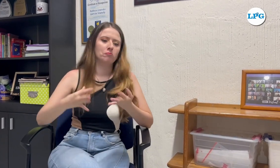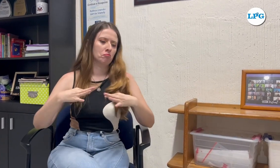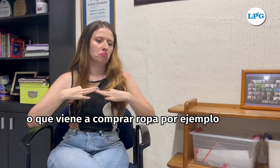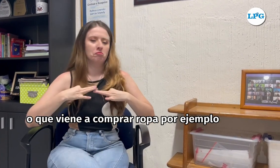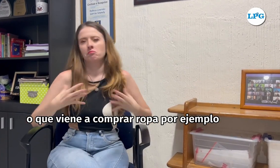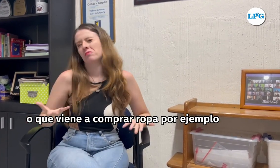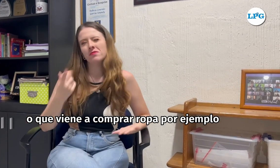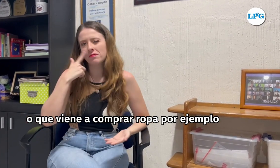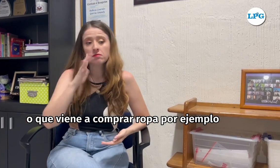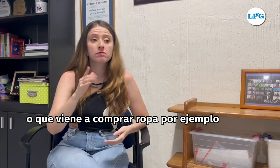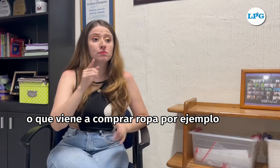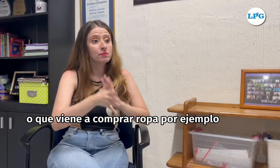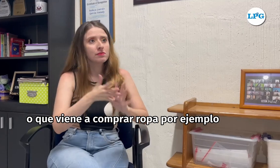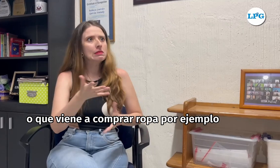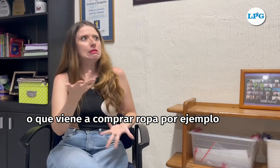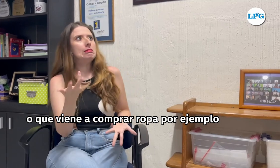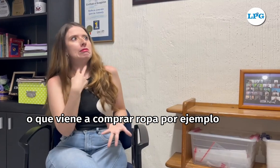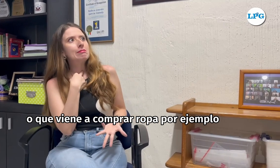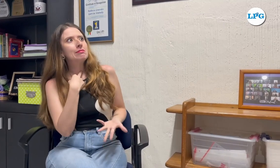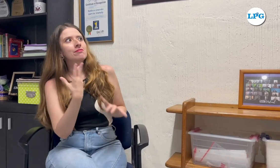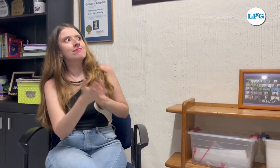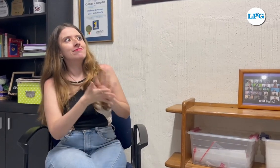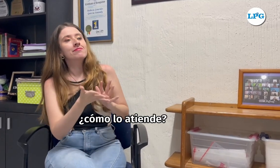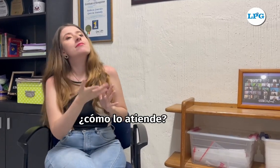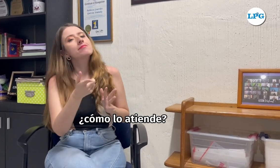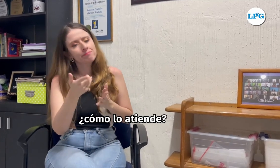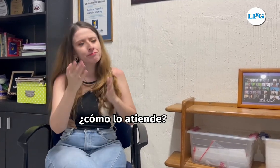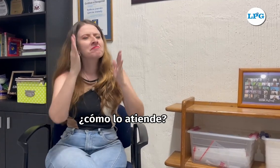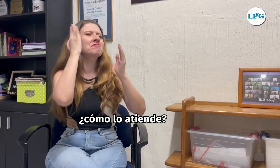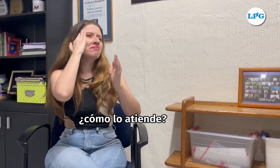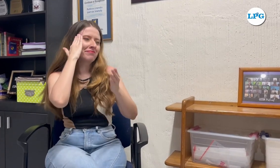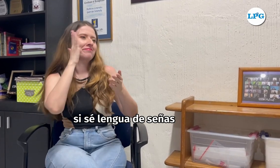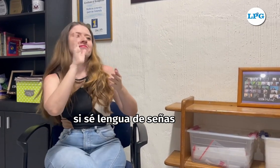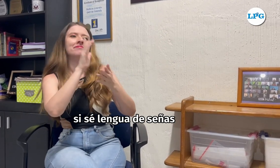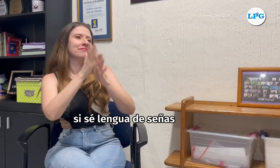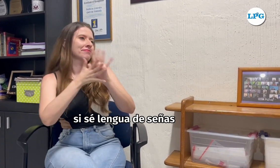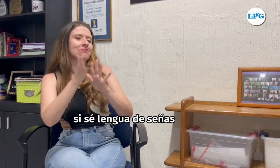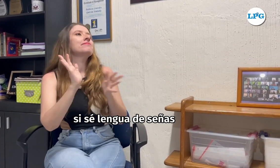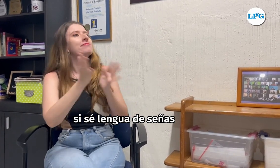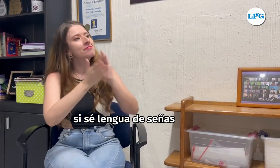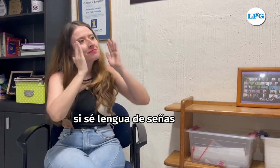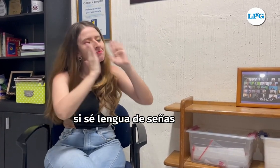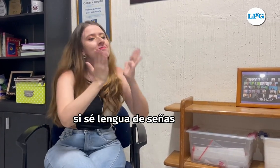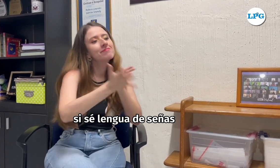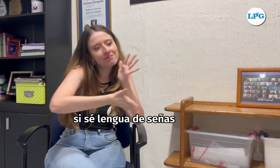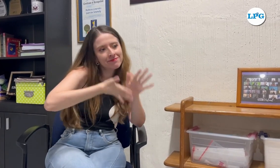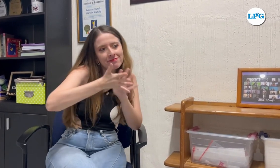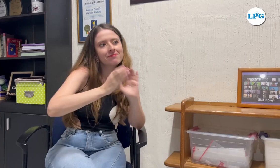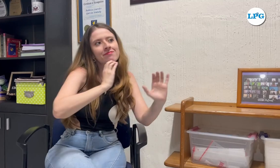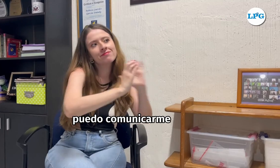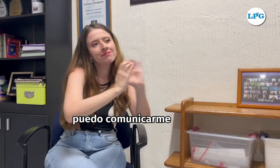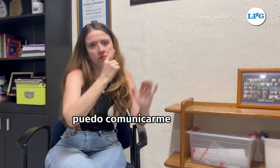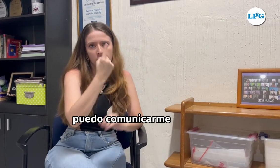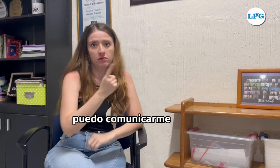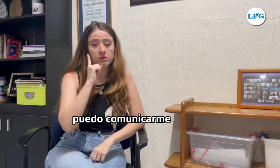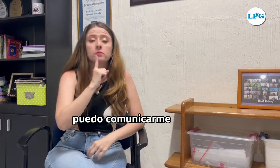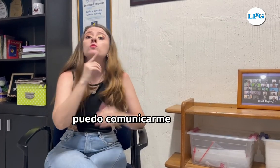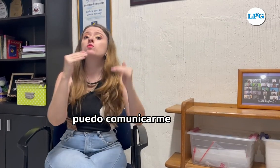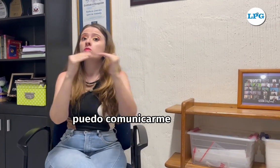O que viene a comprar roca, por ejemplo. ¿Cómo lo atienden? Si se ve en la lengua de señas, puede comunicarme.